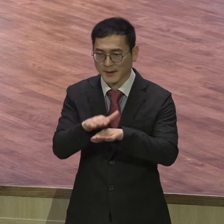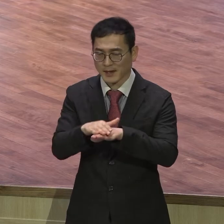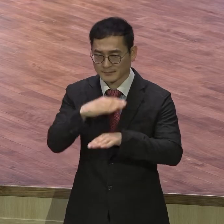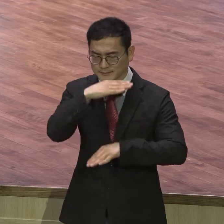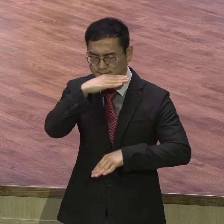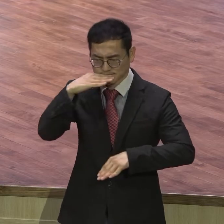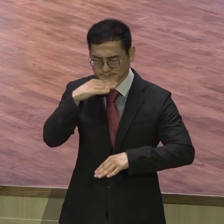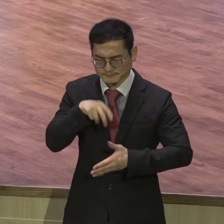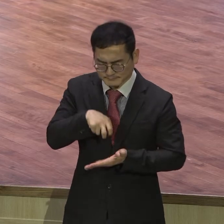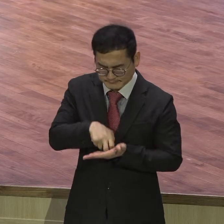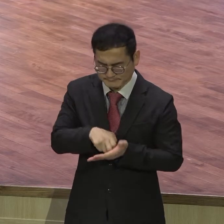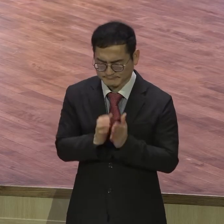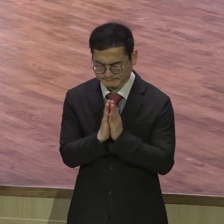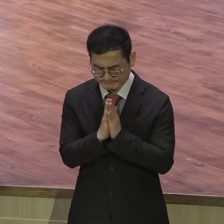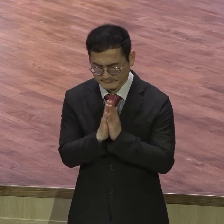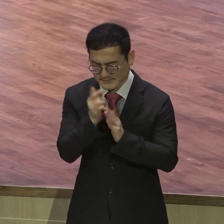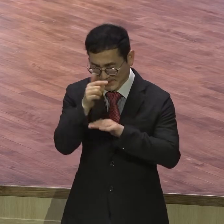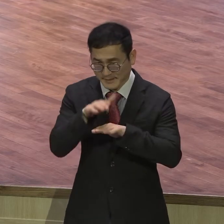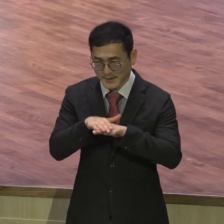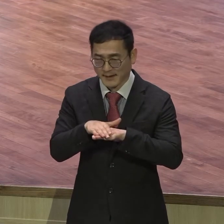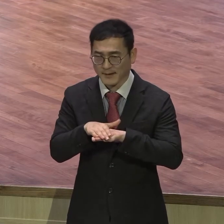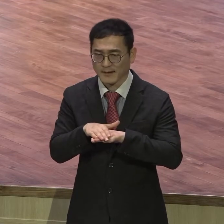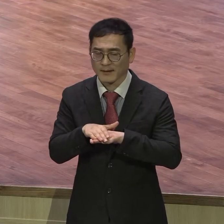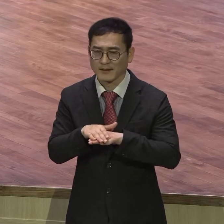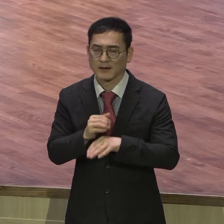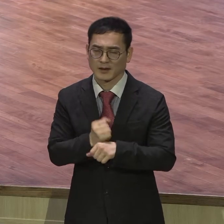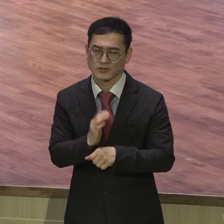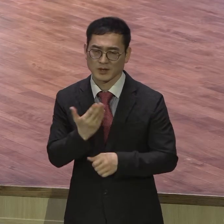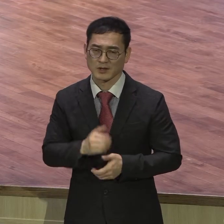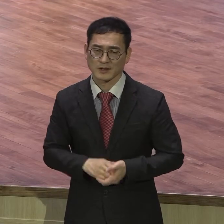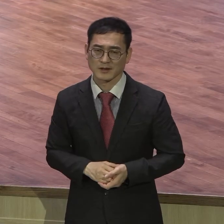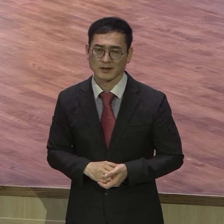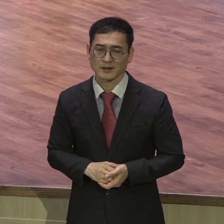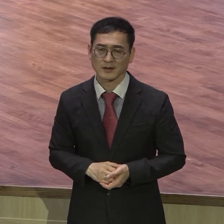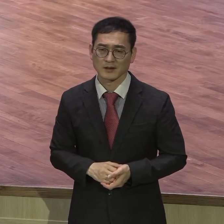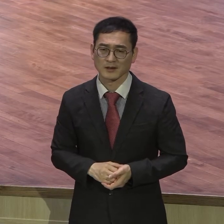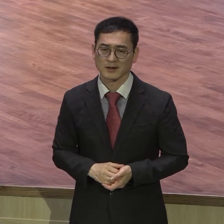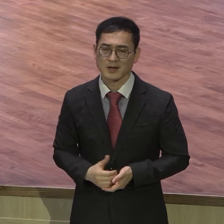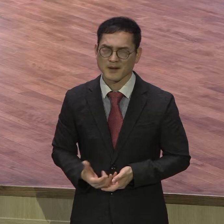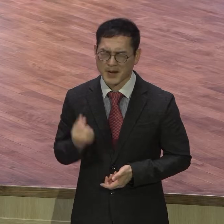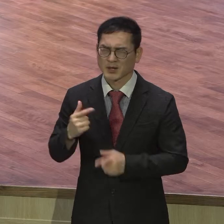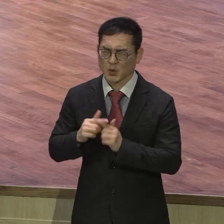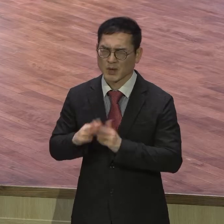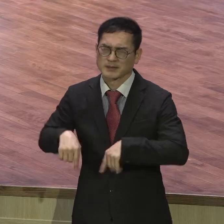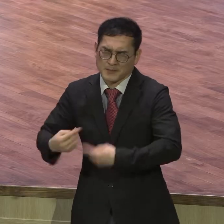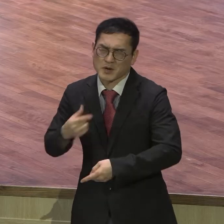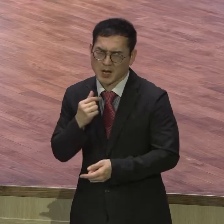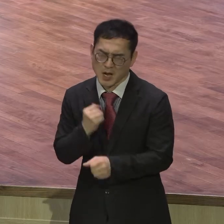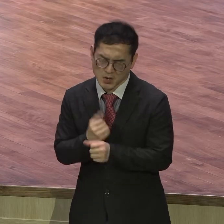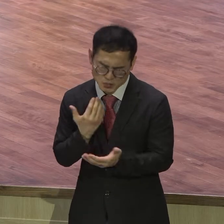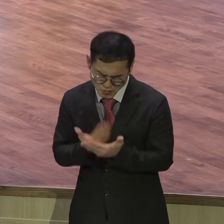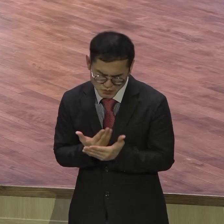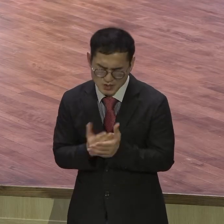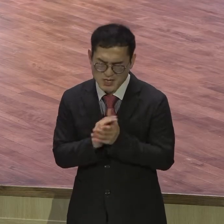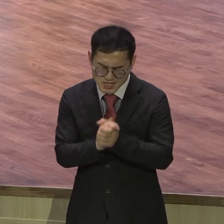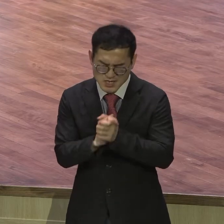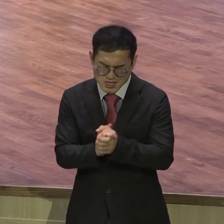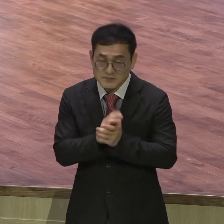기도하고 코로나가 빨리 물러가서 대면 예배들에게 전처럼 예배들이 가야 조합사사 그렇게 기도해야 되는데 하이고